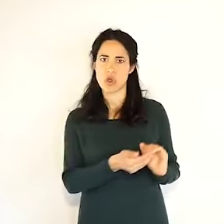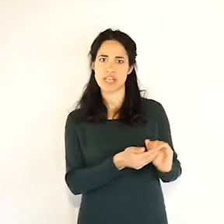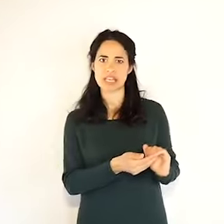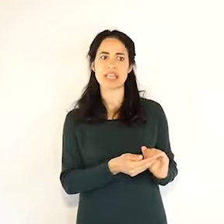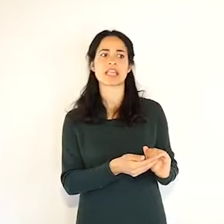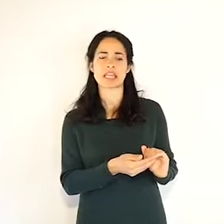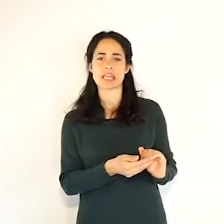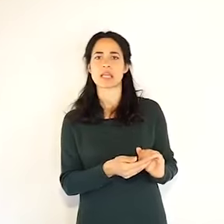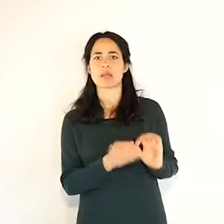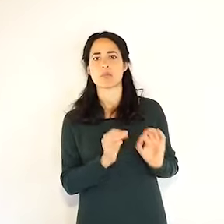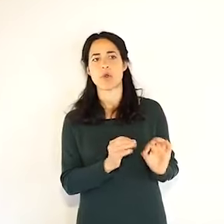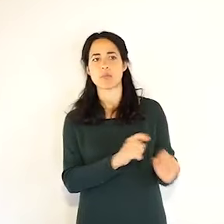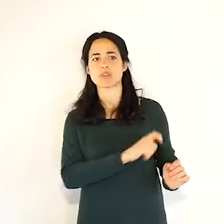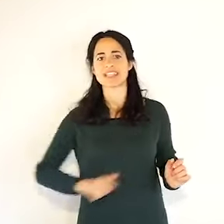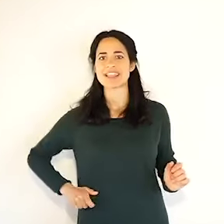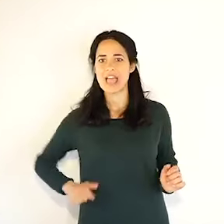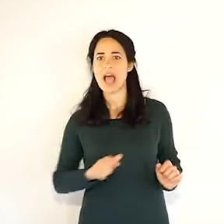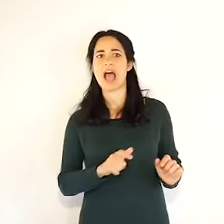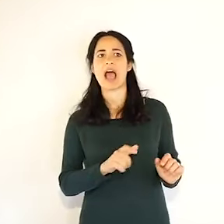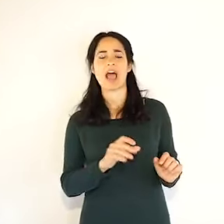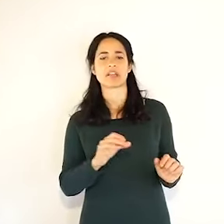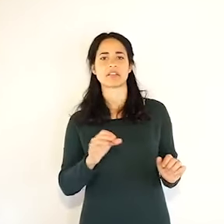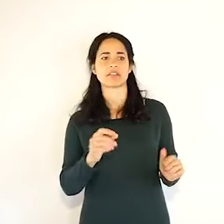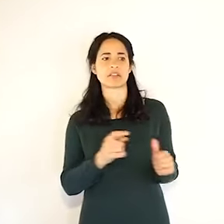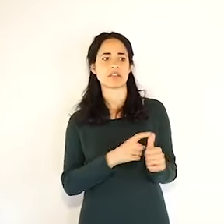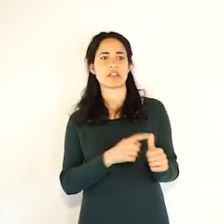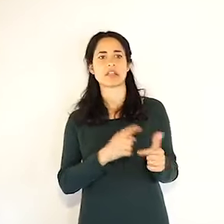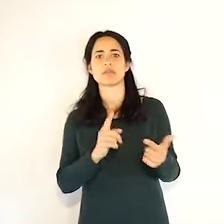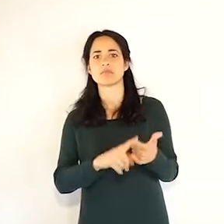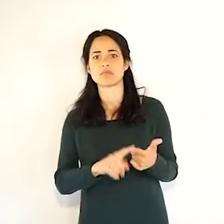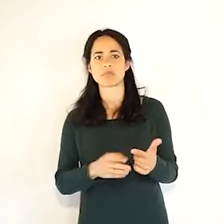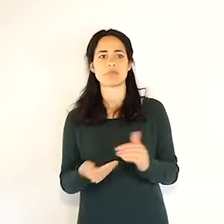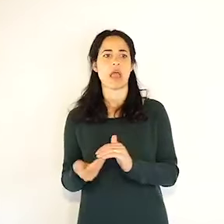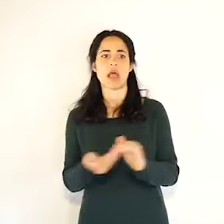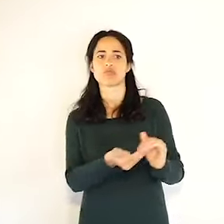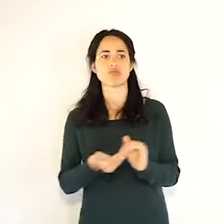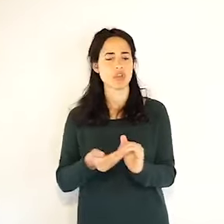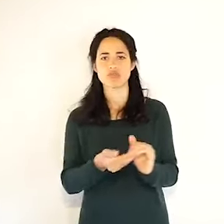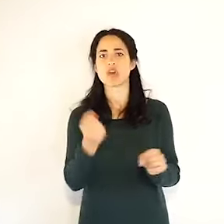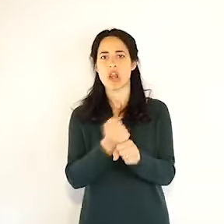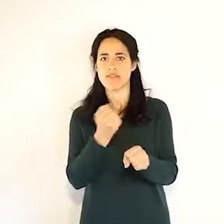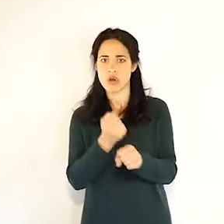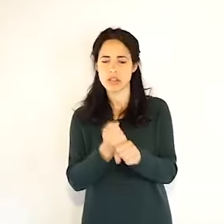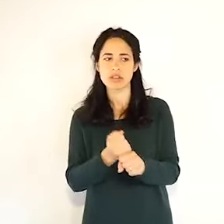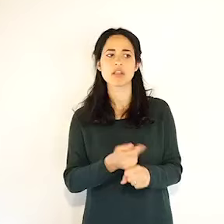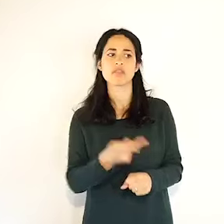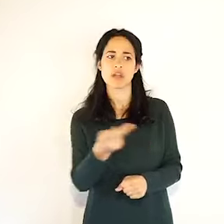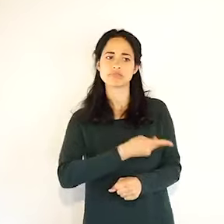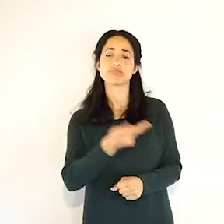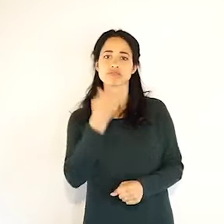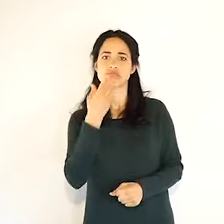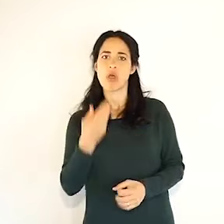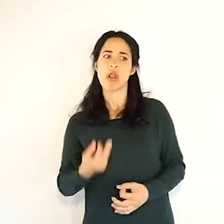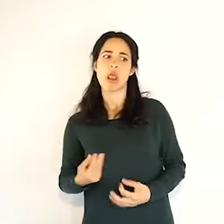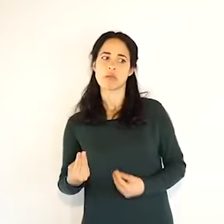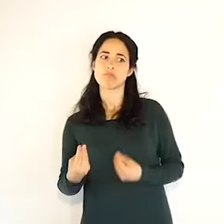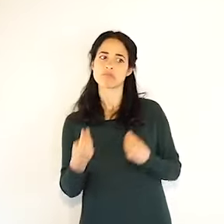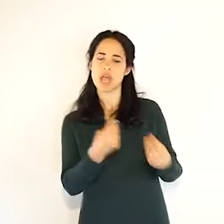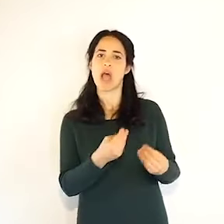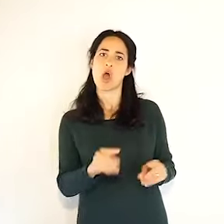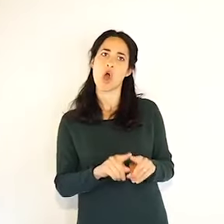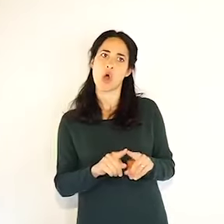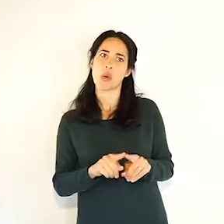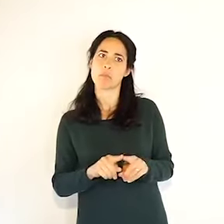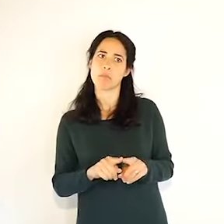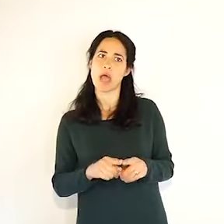citare la Gd di Bologna perché ha fatto un accordo importante con le organizzazioni sindacali